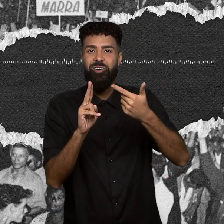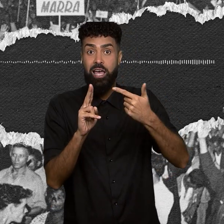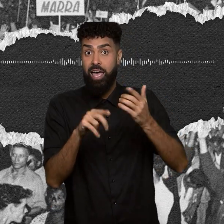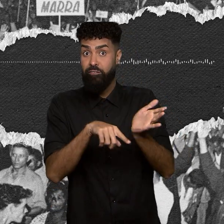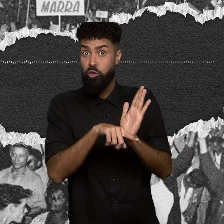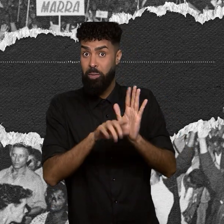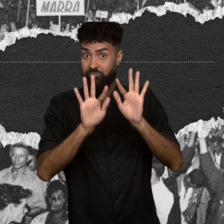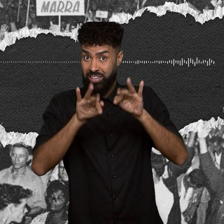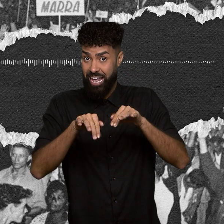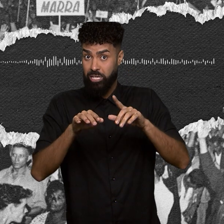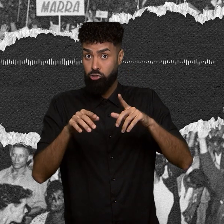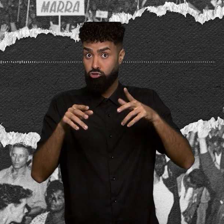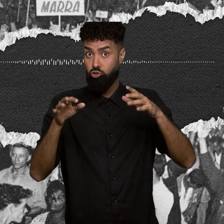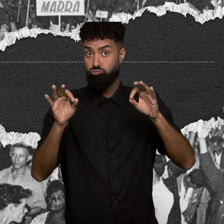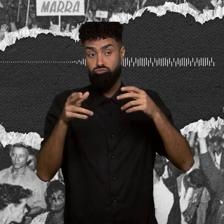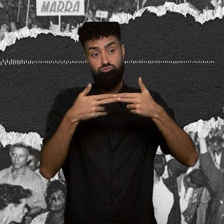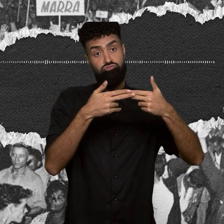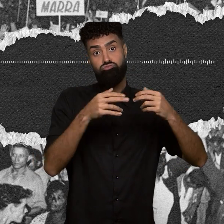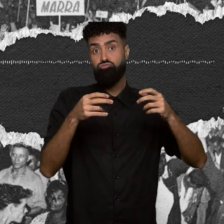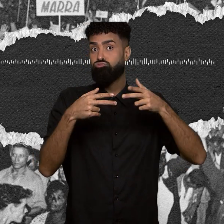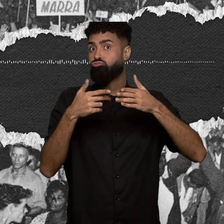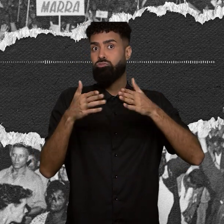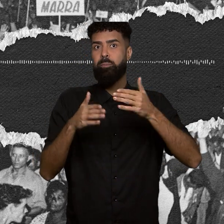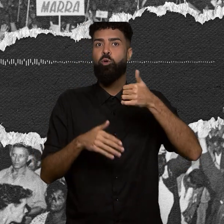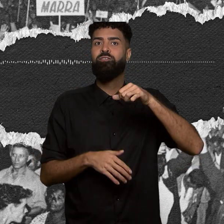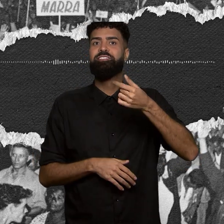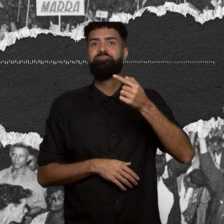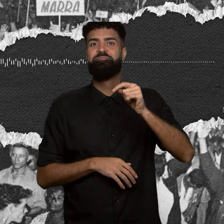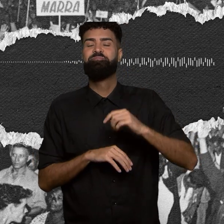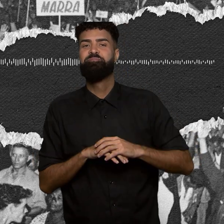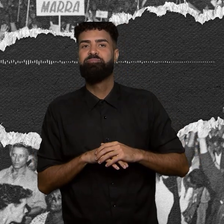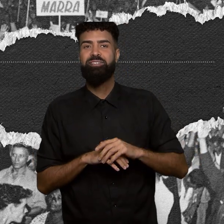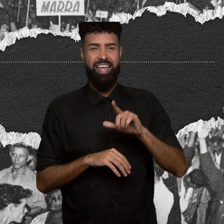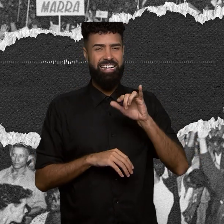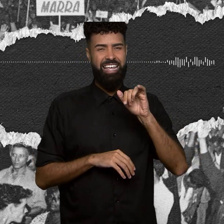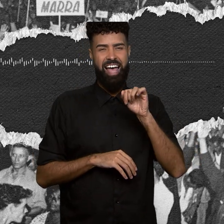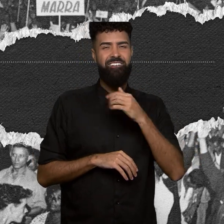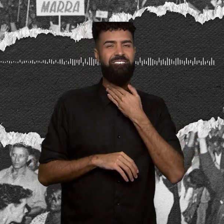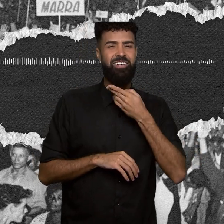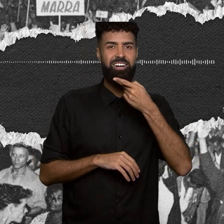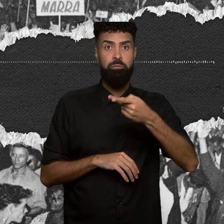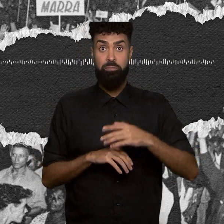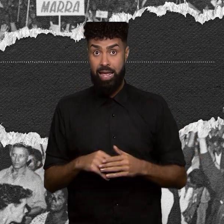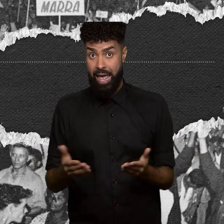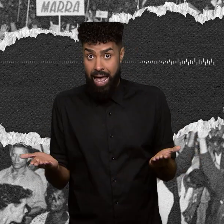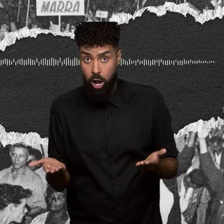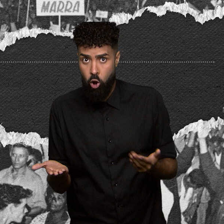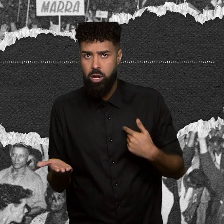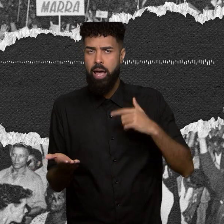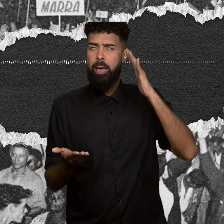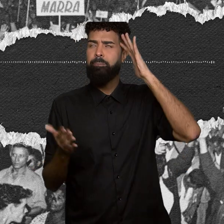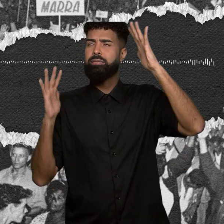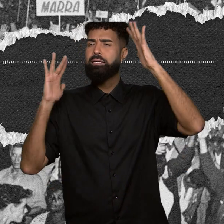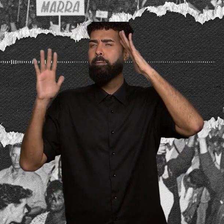em 1970. Agora, o pensamento sobre a UNB, a proposta, ela é totalmente